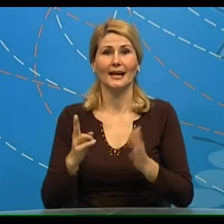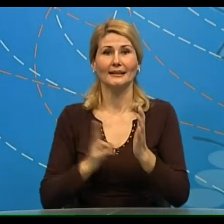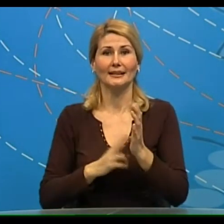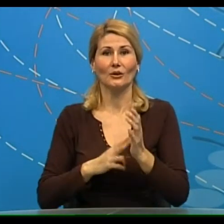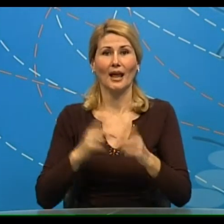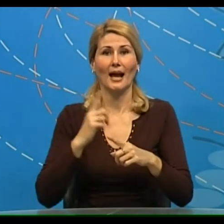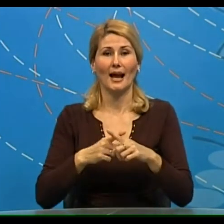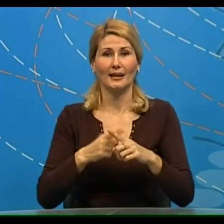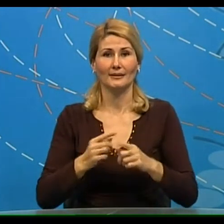Nikola Halas.